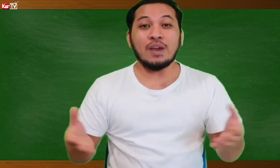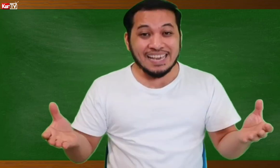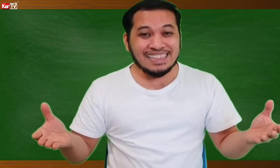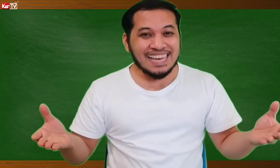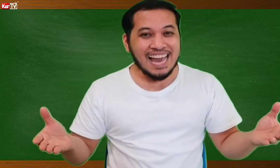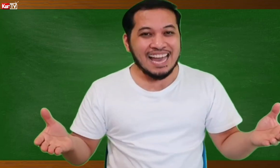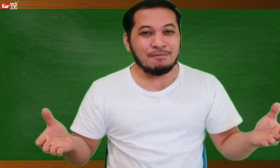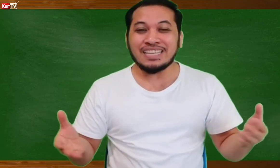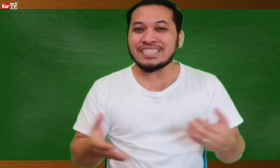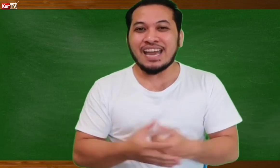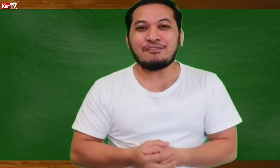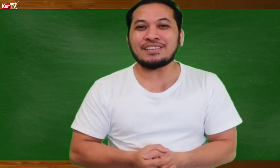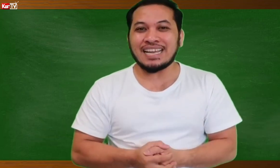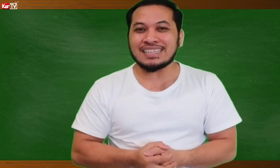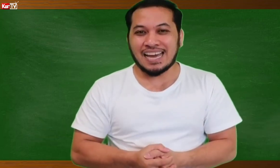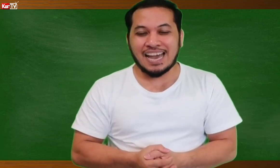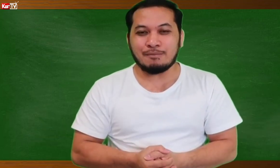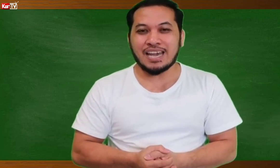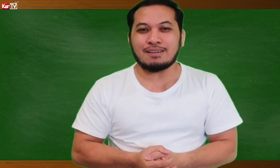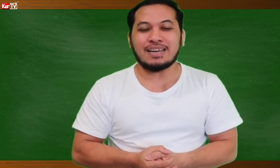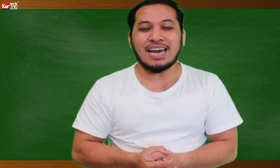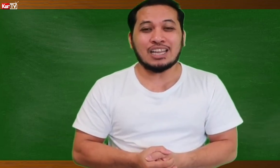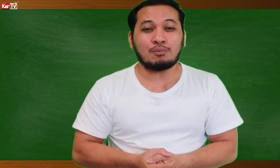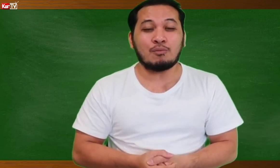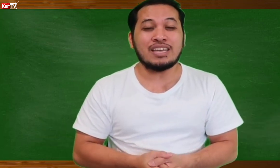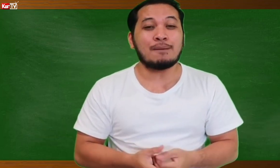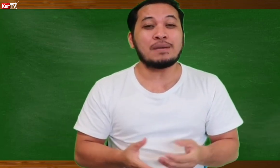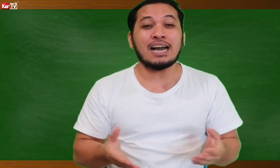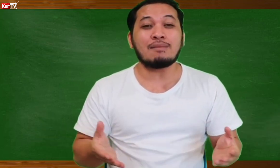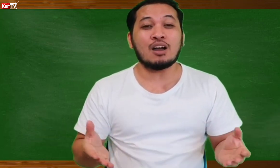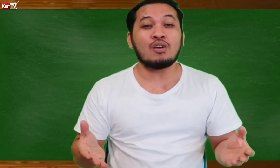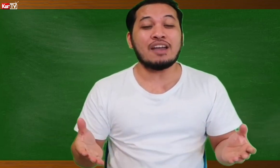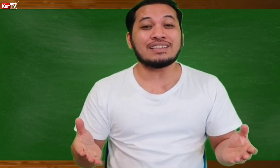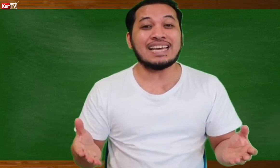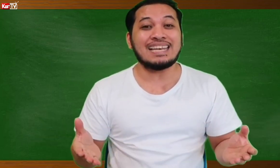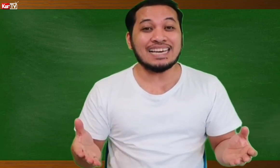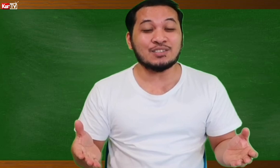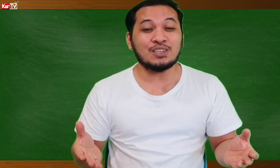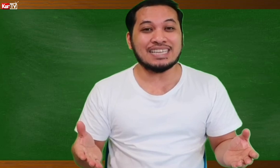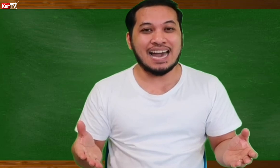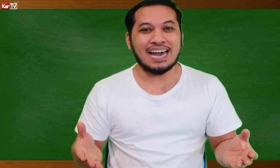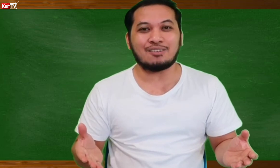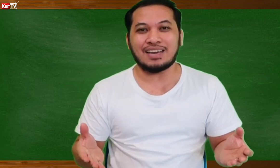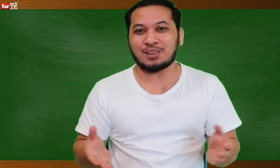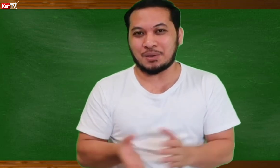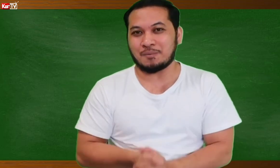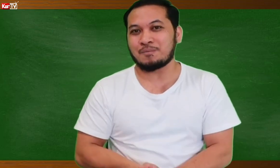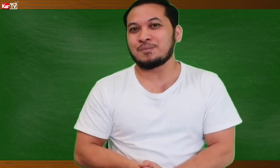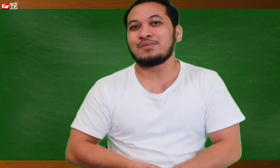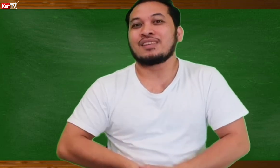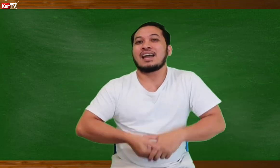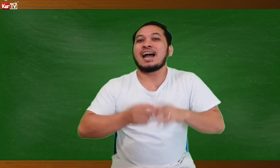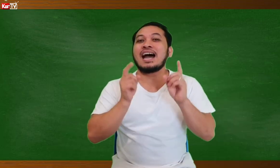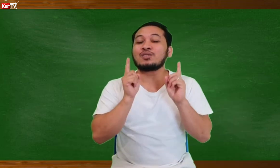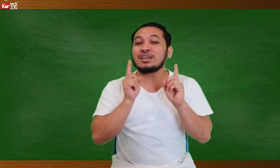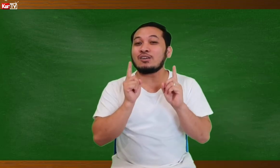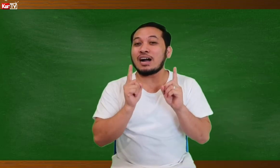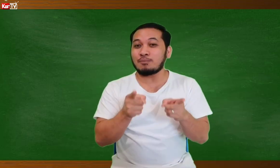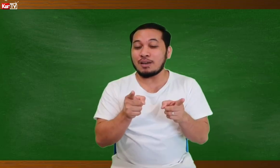Weekend time! It's FSL time! Kaya naman, narito po muli ang pinakabagong FSL lesson sa araw na ito. At kung ikaw nga po ay